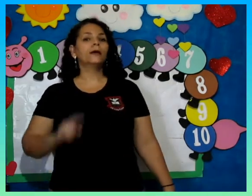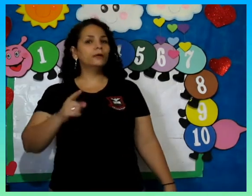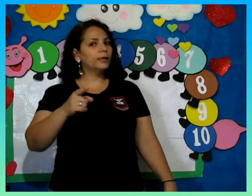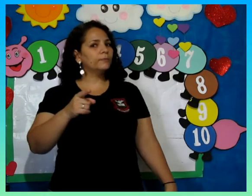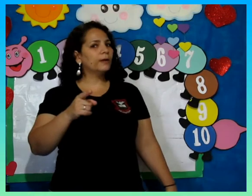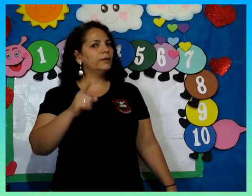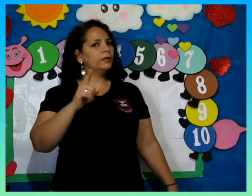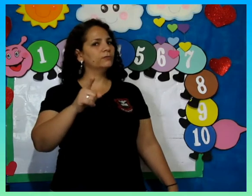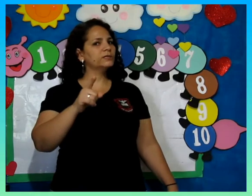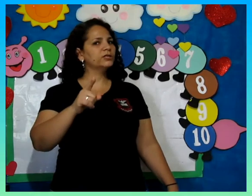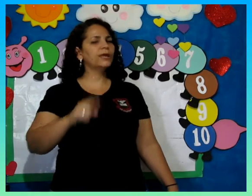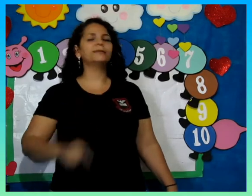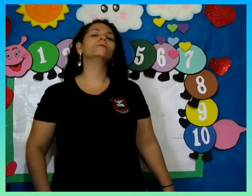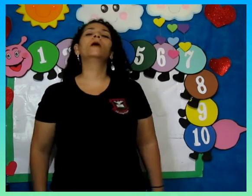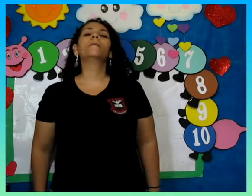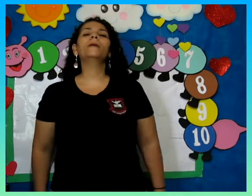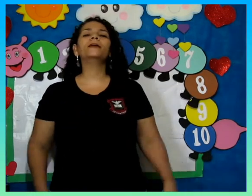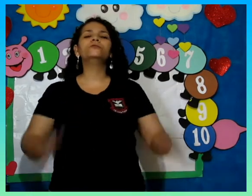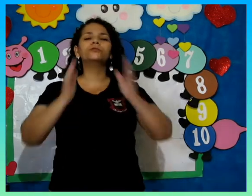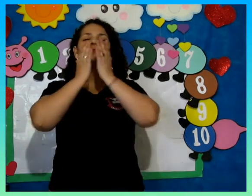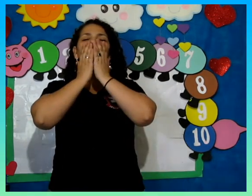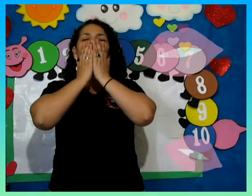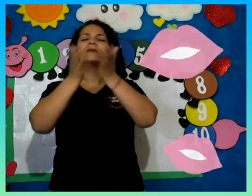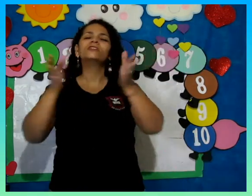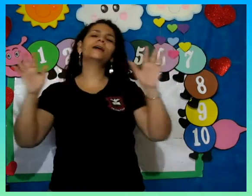cantem pra mim, não se esqueçam. Beijos, tchau!